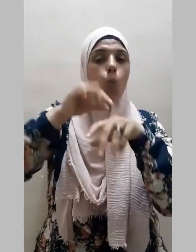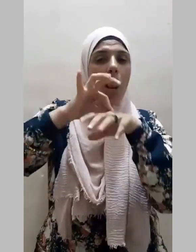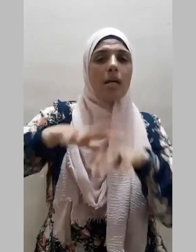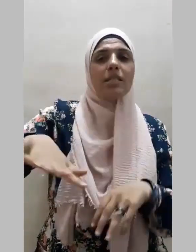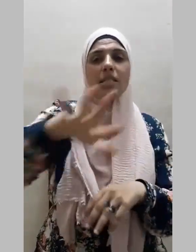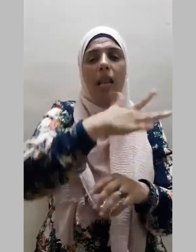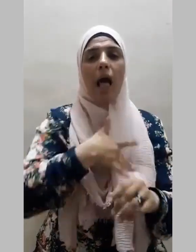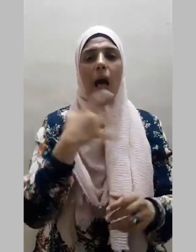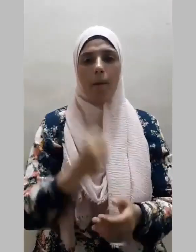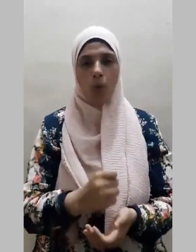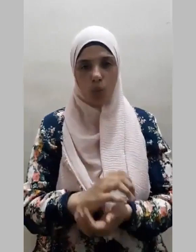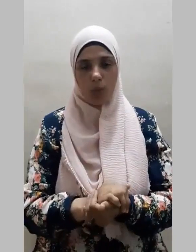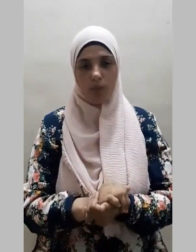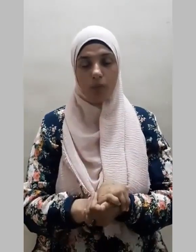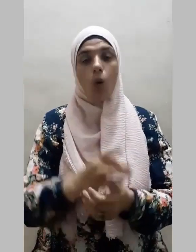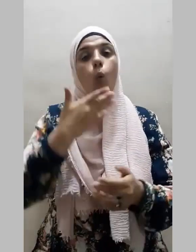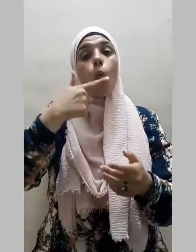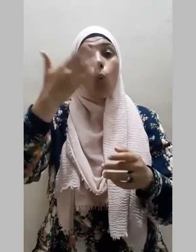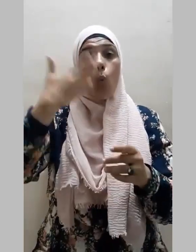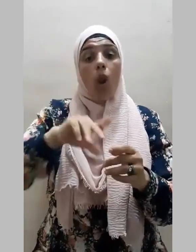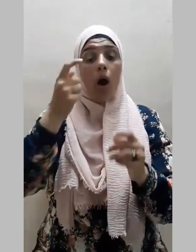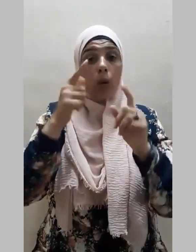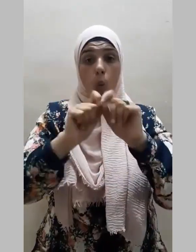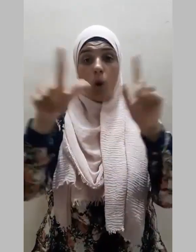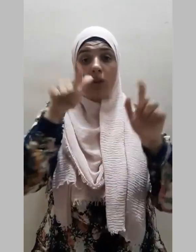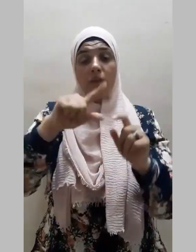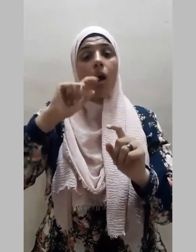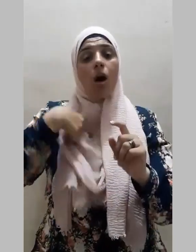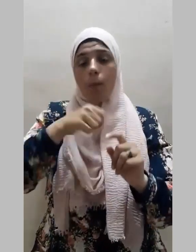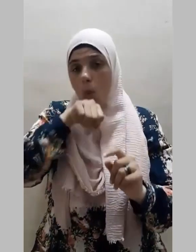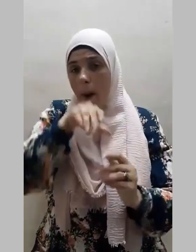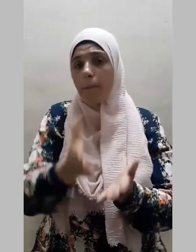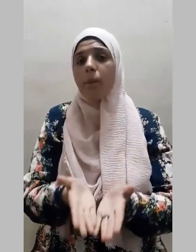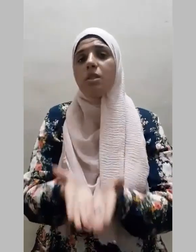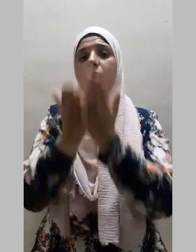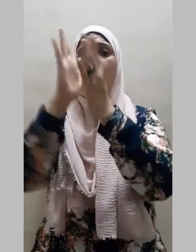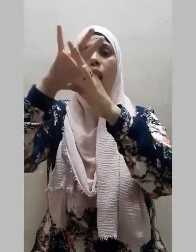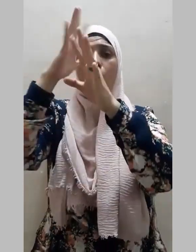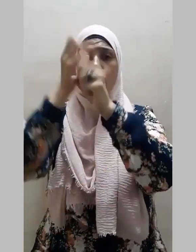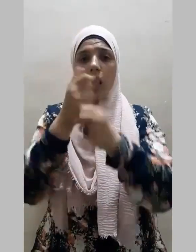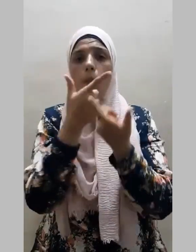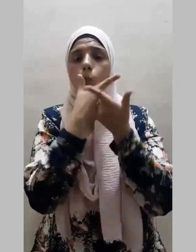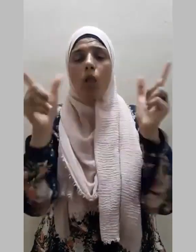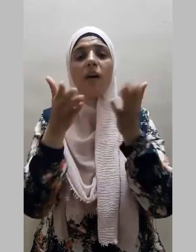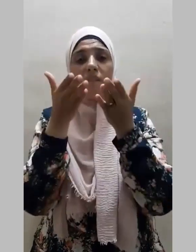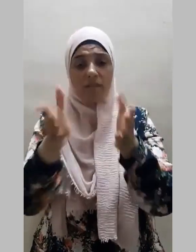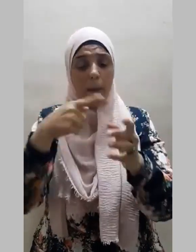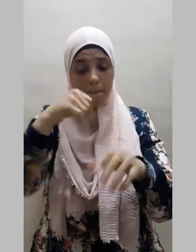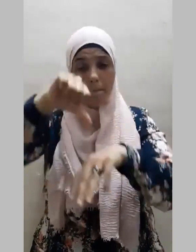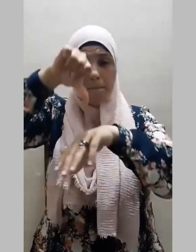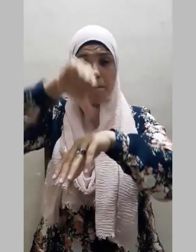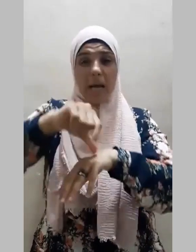ولقد بيّن رسول الله صلى الله عليه وسلم مكانة العلم